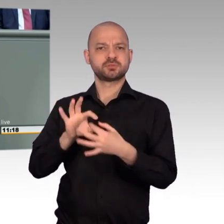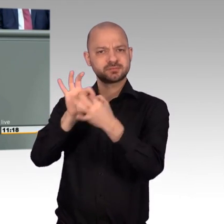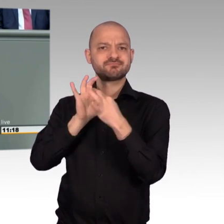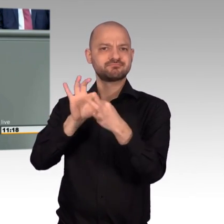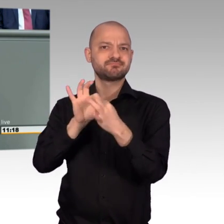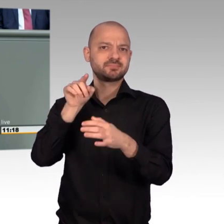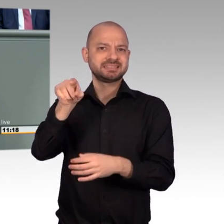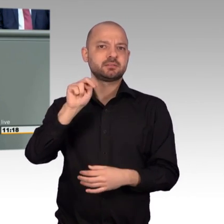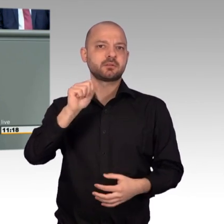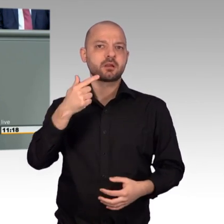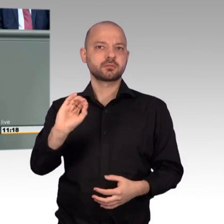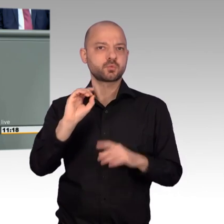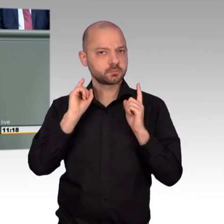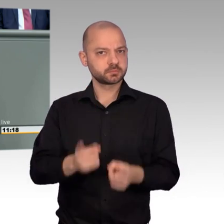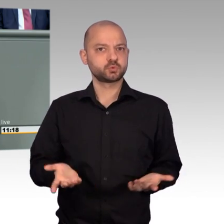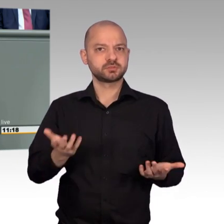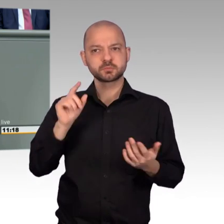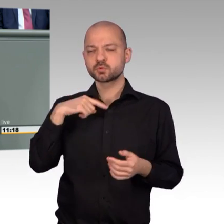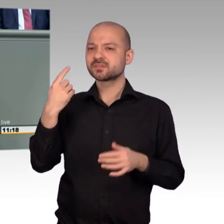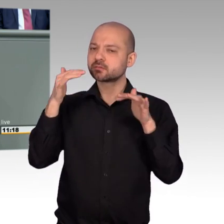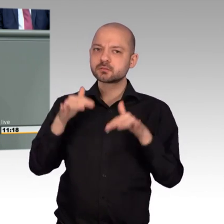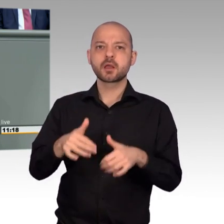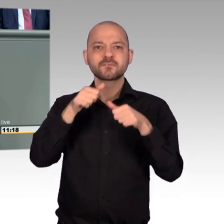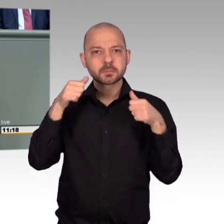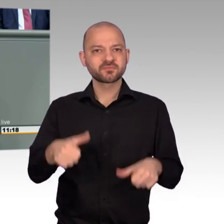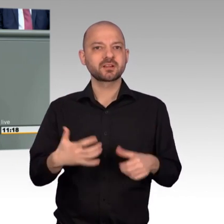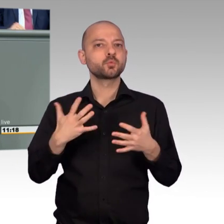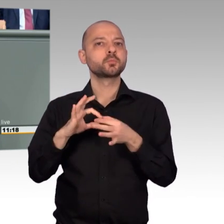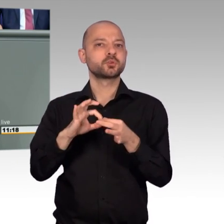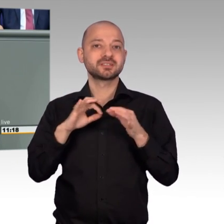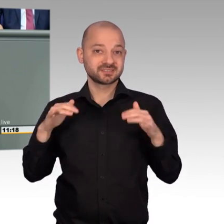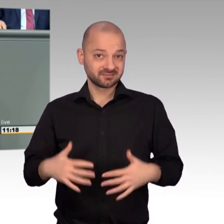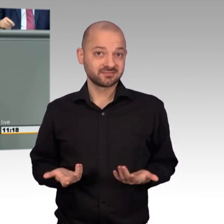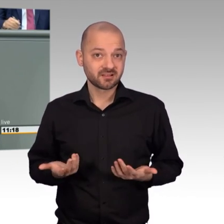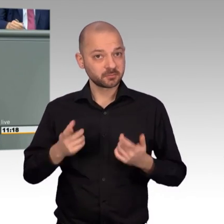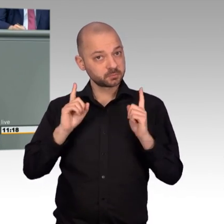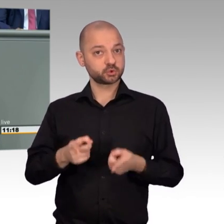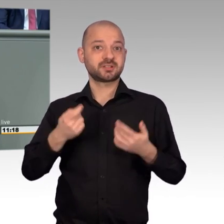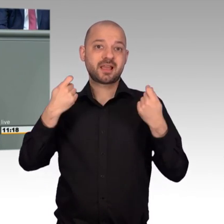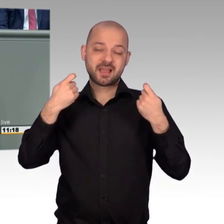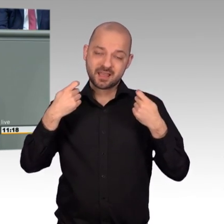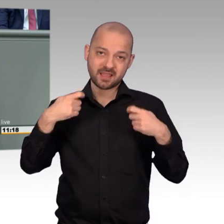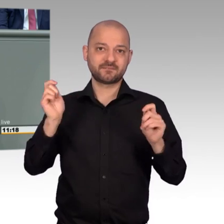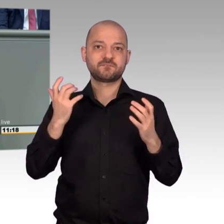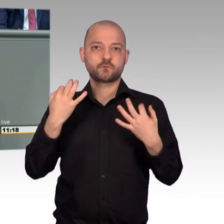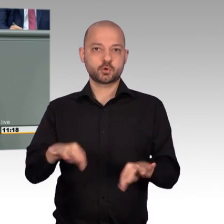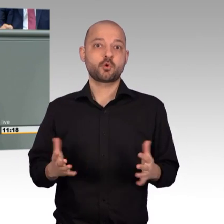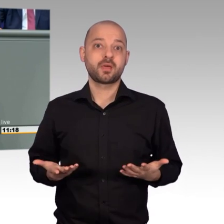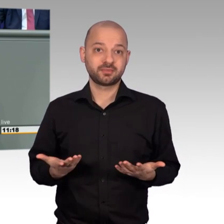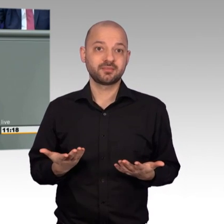Bündnisverpflichtungen erfüllen und dass wir uns immer bewusst sind, das werden wir insgesamt auch dort in der Region nur dann beeinflussen können,